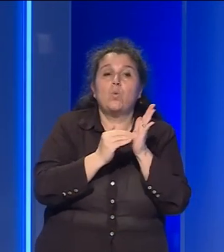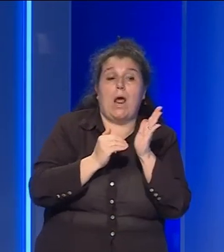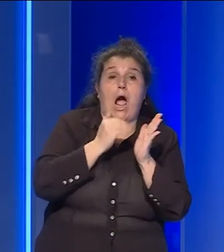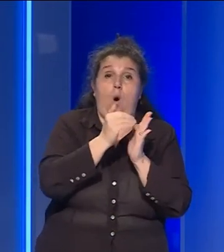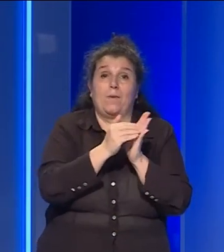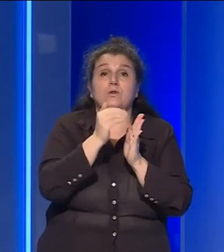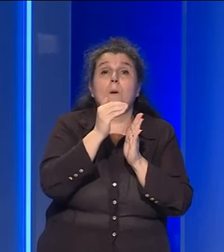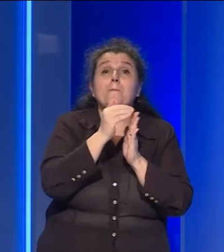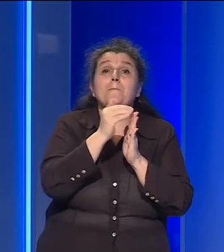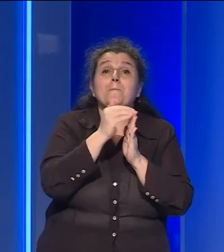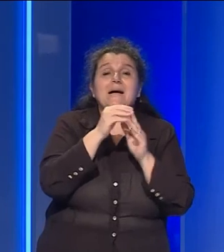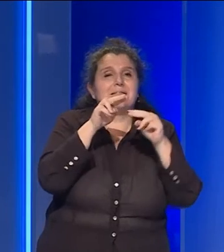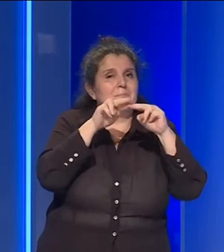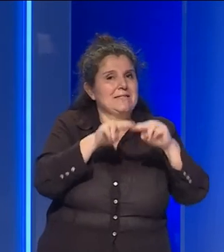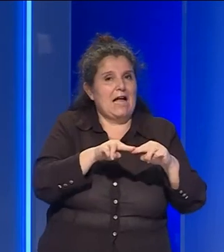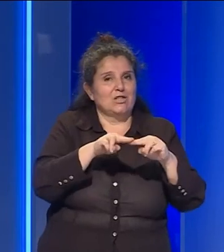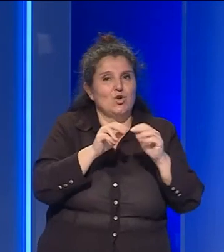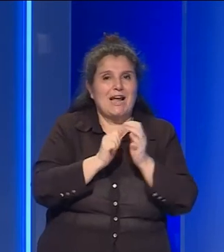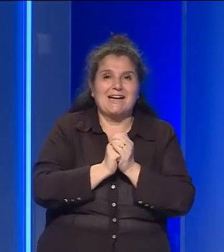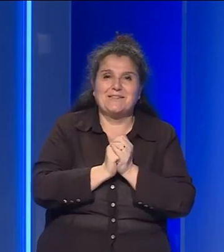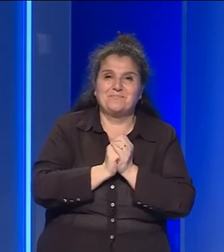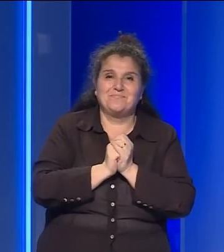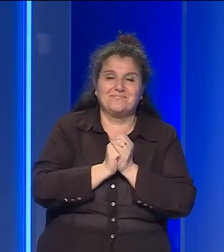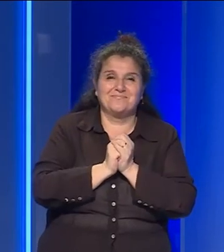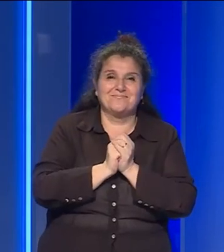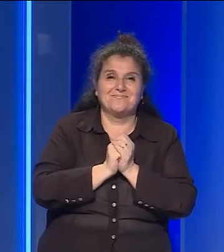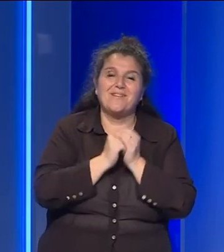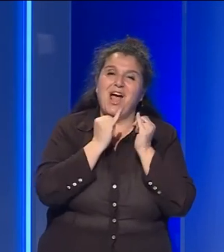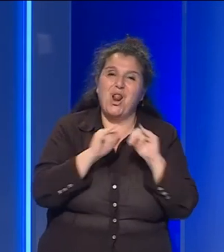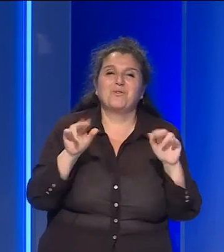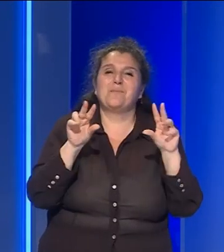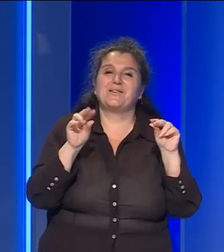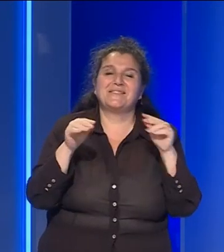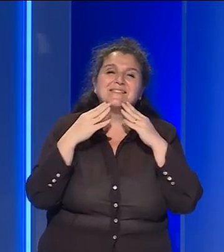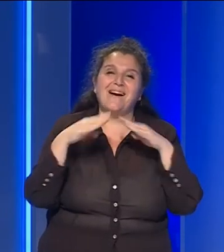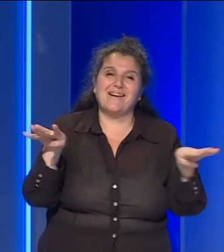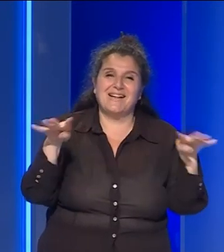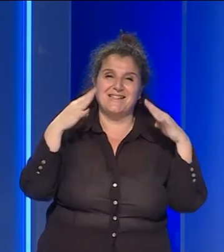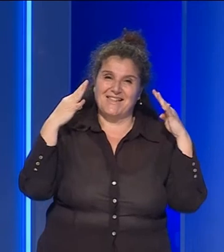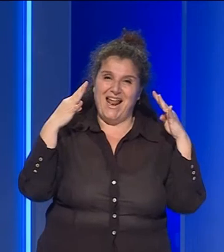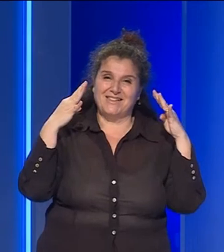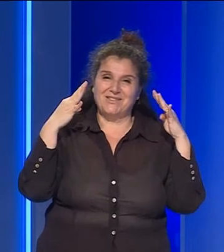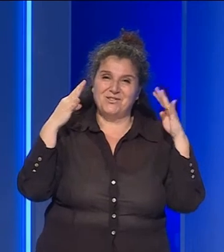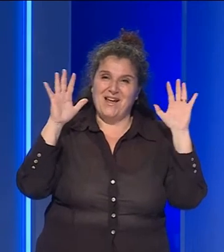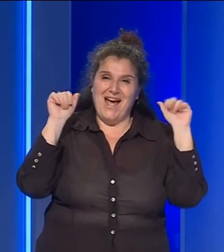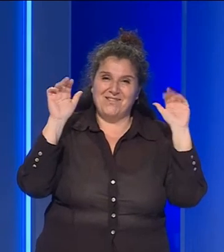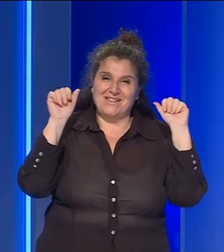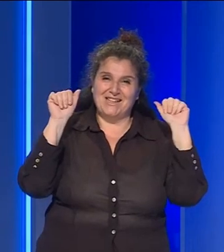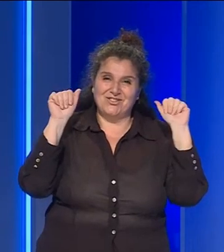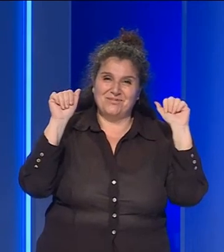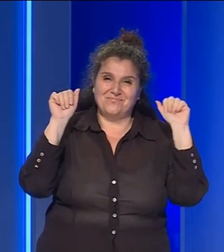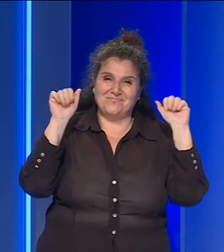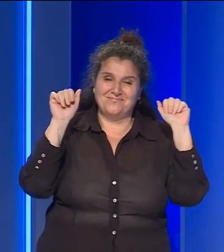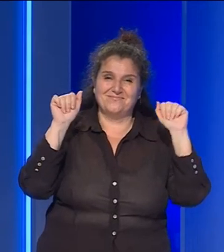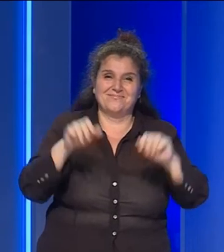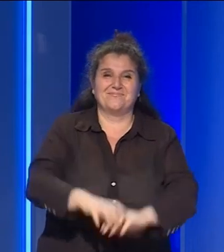aumento, massime stazionarie. Era l'ultima notizia, grazie per averci seguito. Arrivederci.